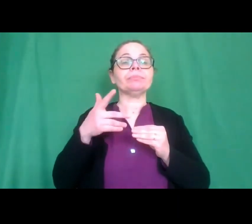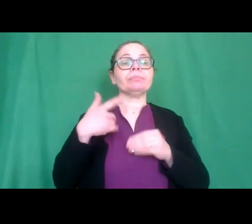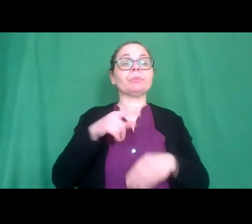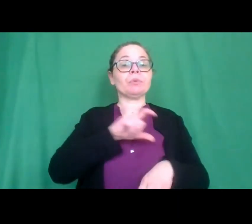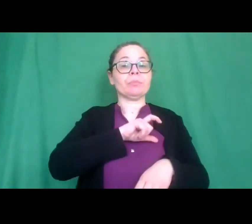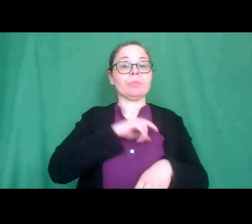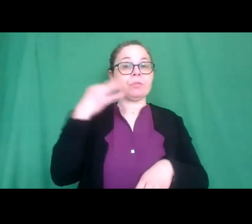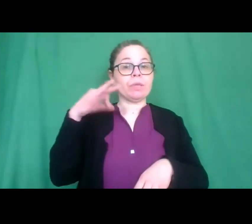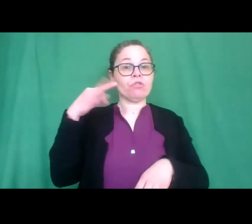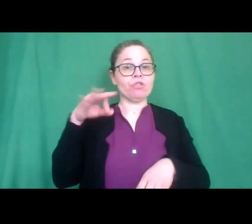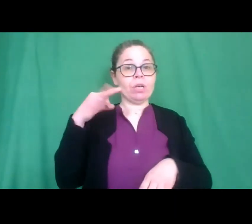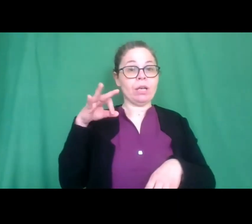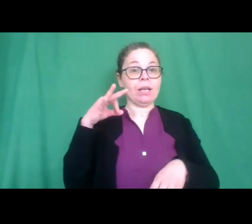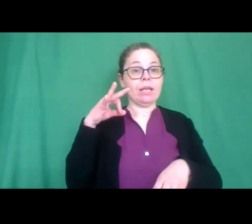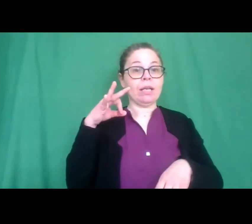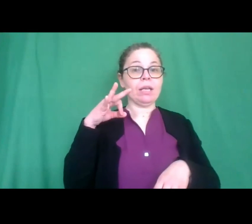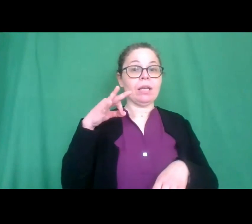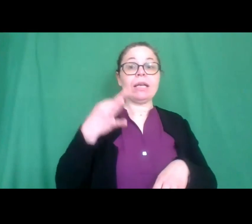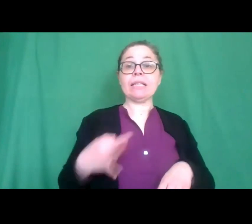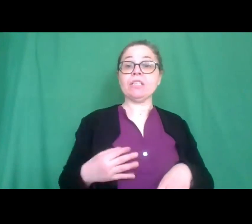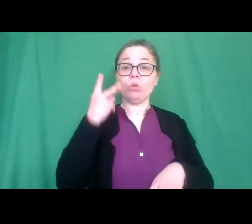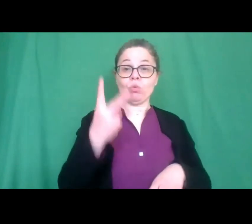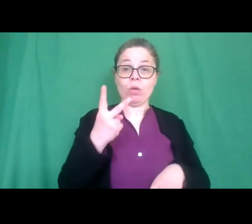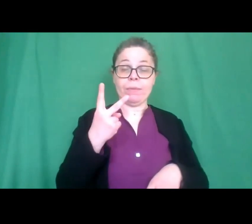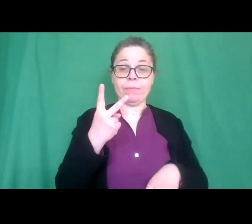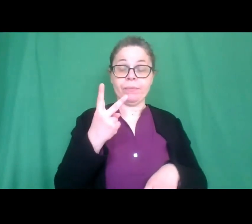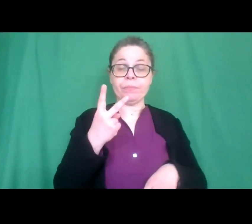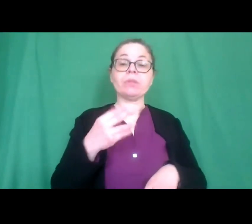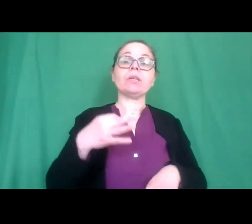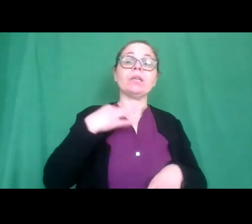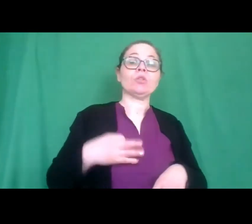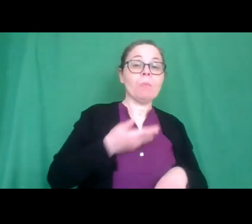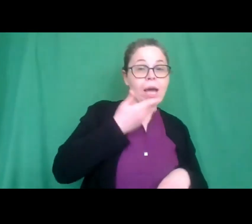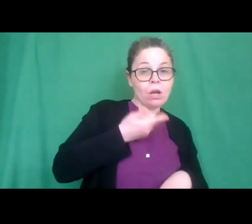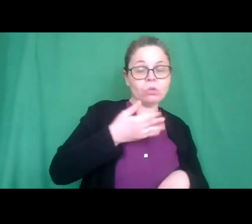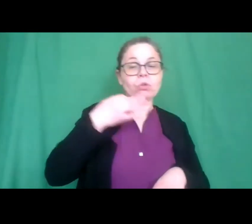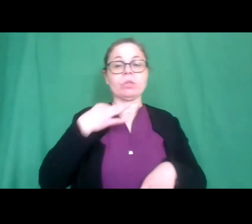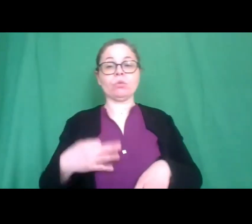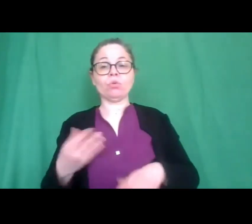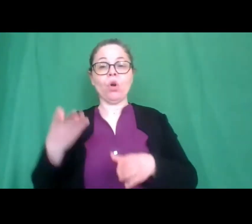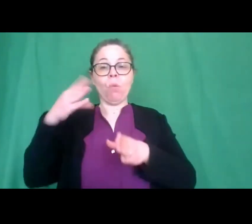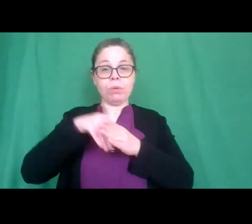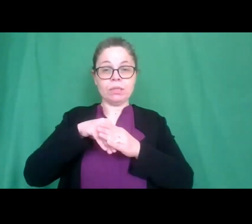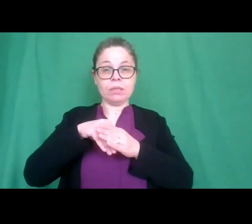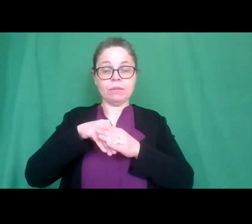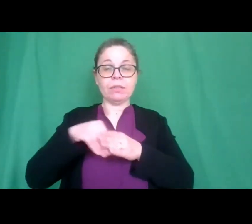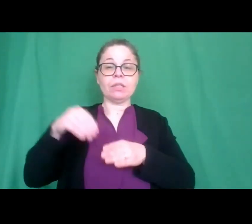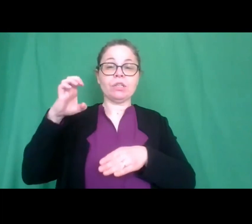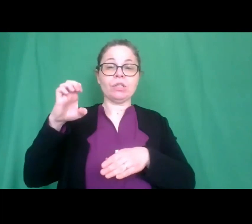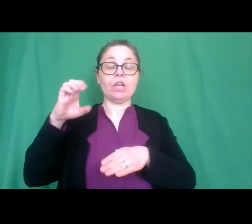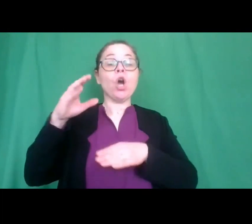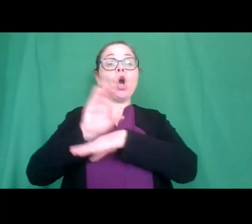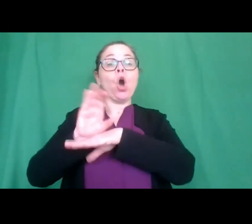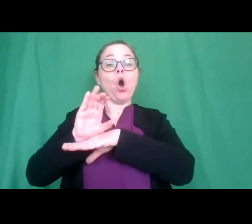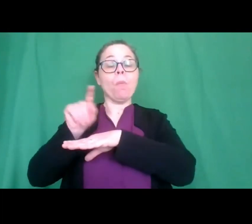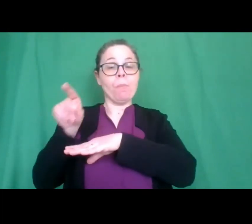speciale a due istituti l'istituto Magarotto e l'istituto comprensivo di Cermenate Como